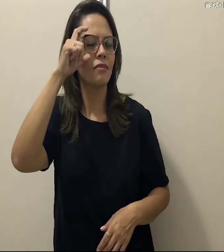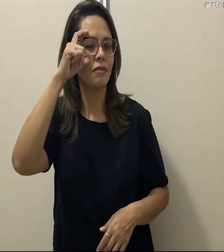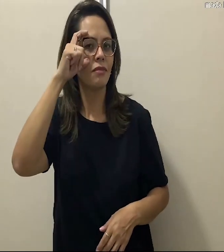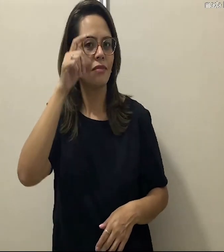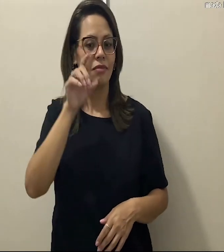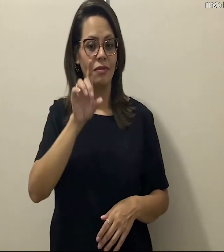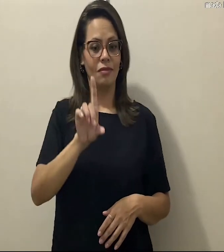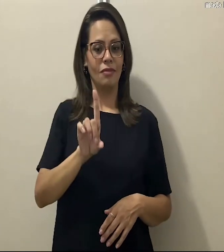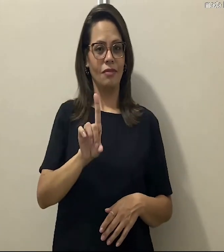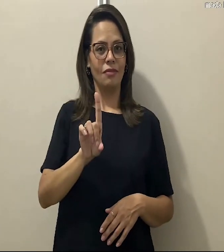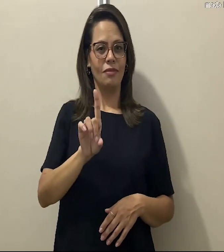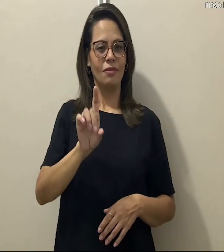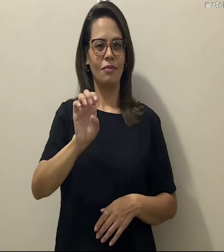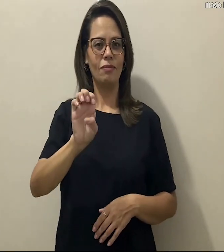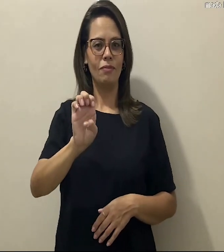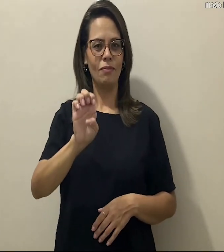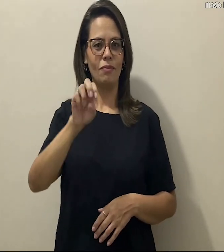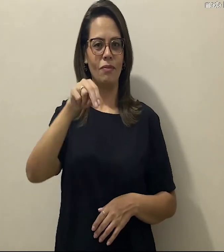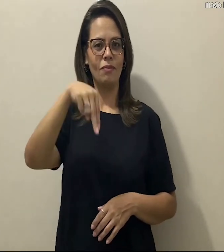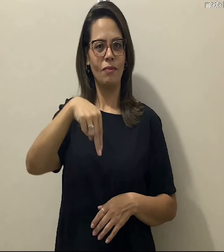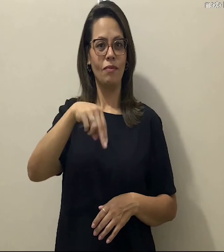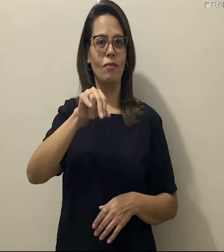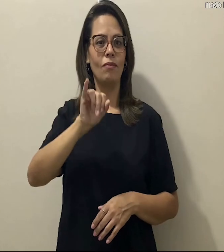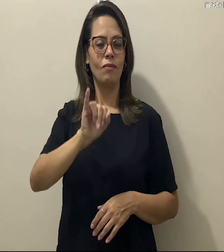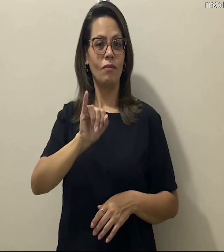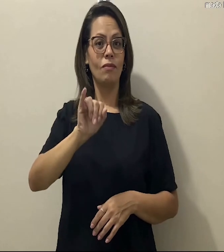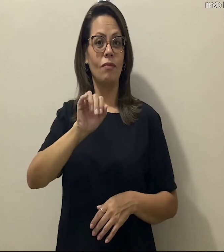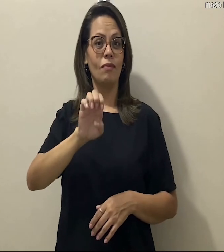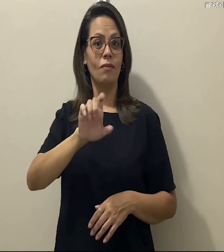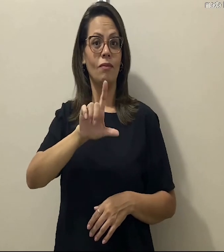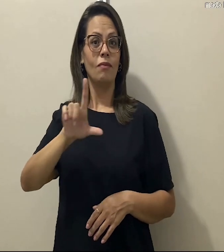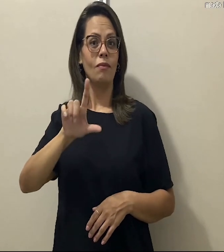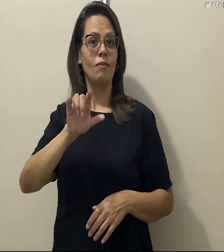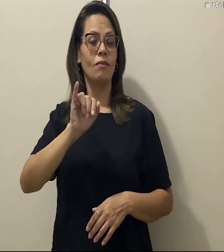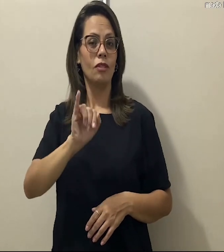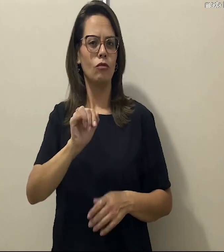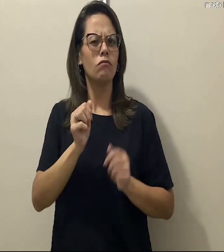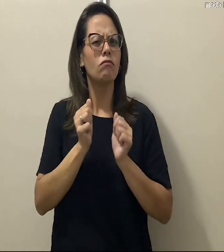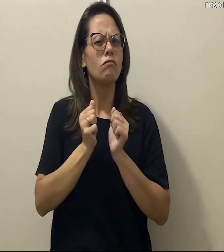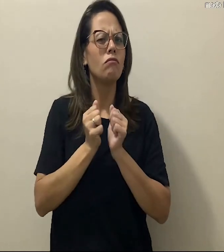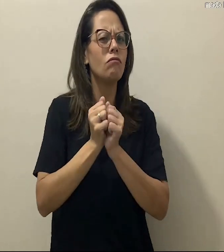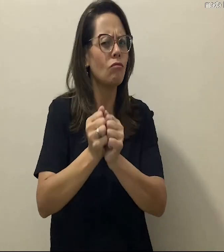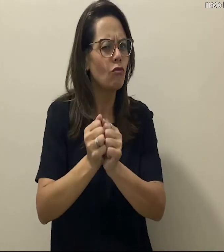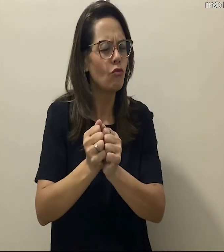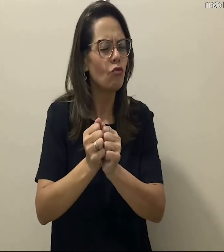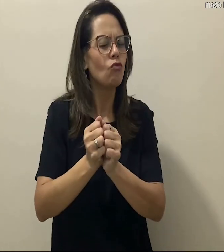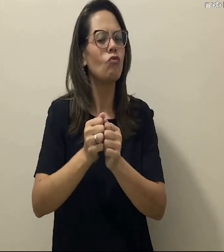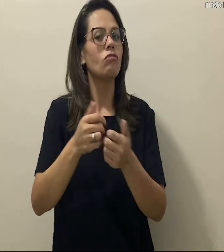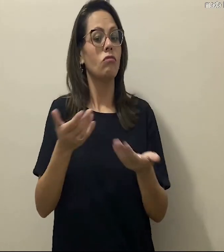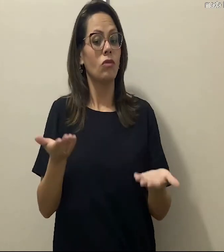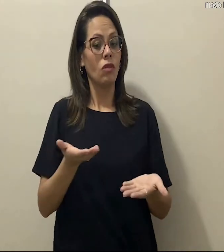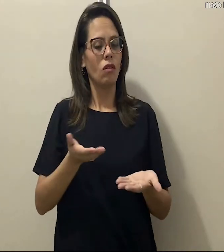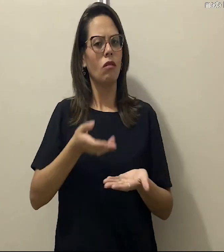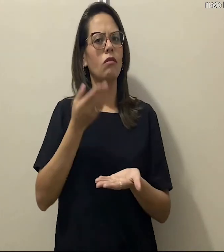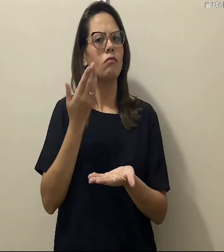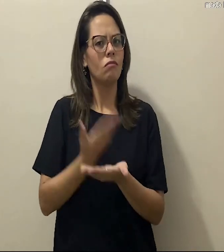professora. Esse é o meu sinal. DNL. Então, eu vou estar junto com vocês